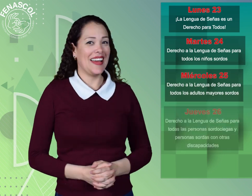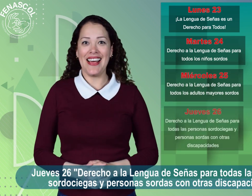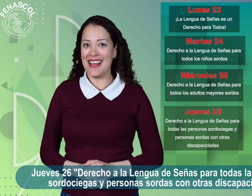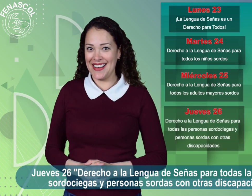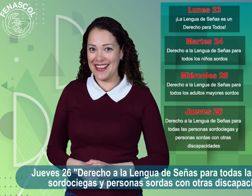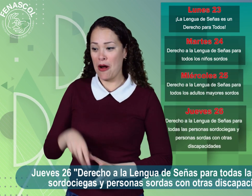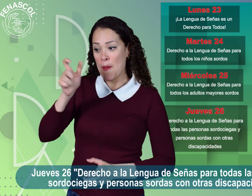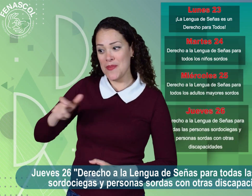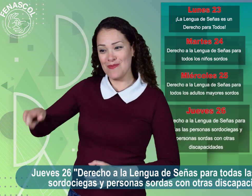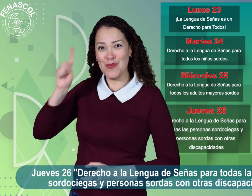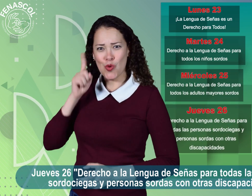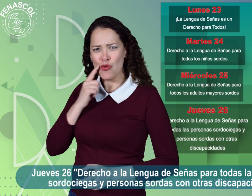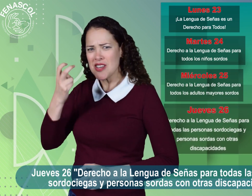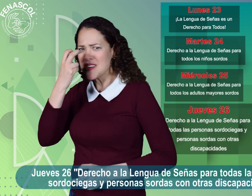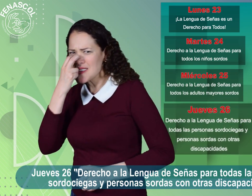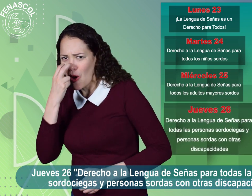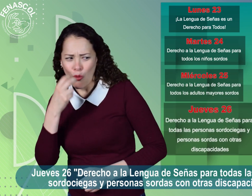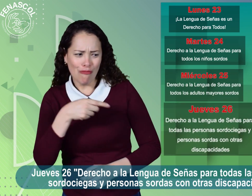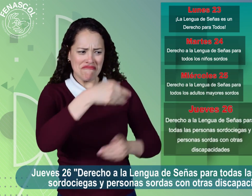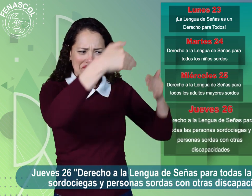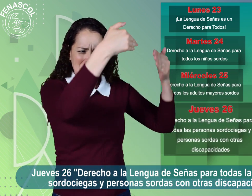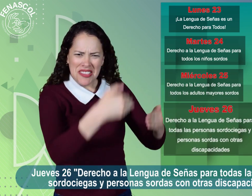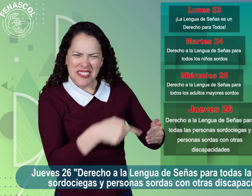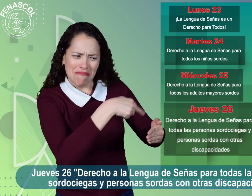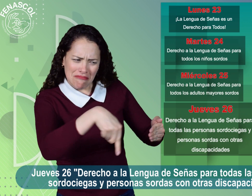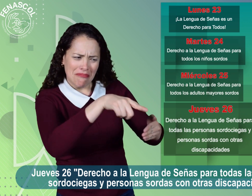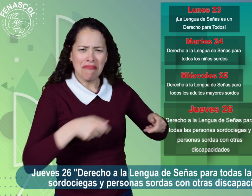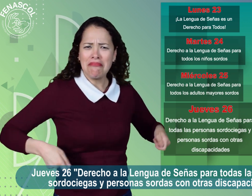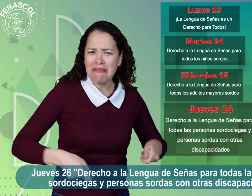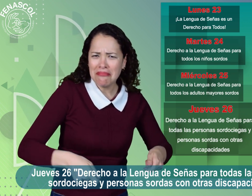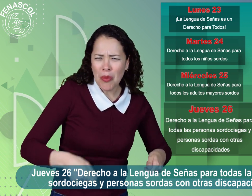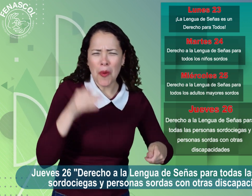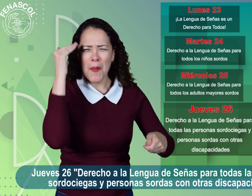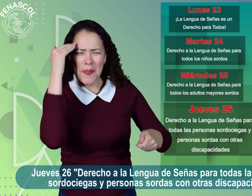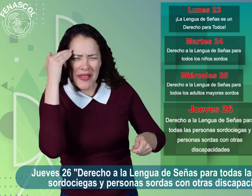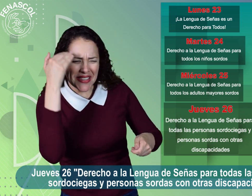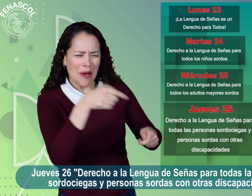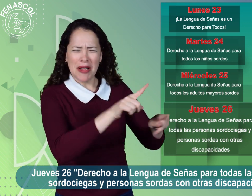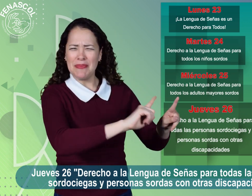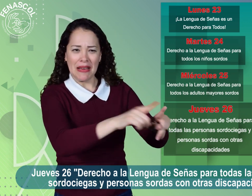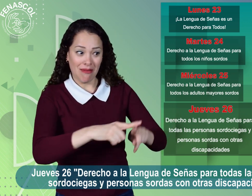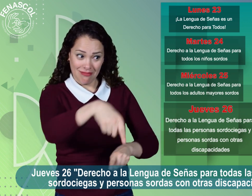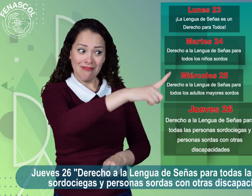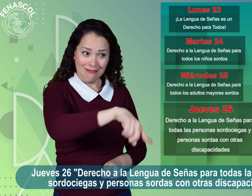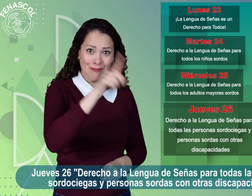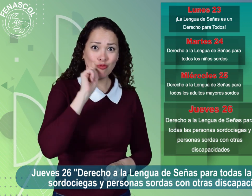Jueves 26, Derecho a la lengua de señas para todas las personas sordos ciegas y personas sordos con otras